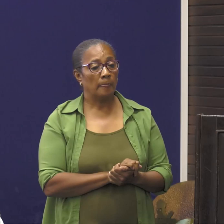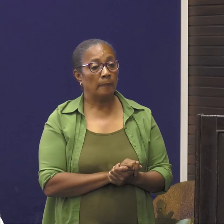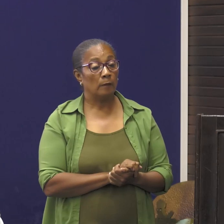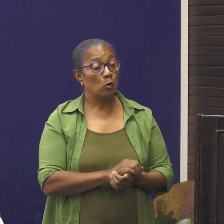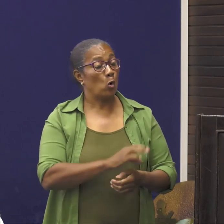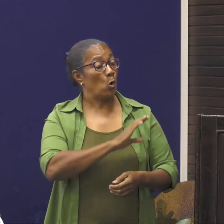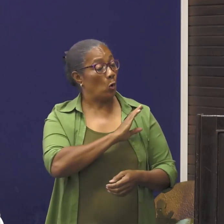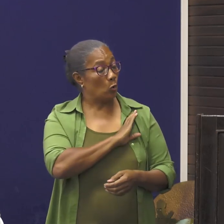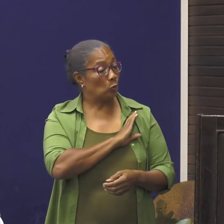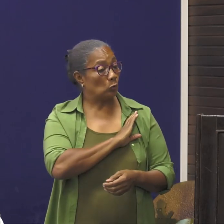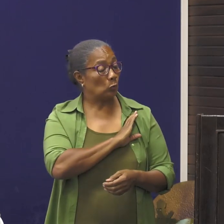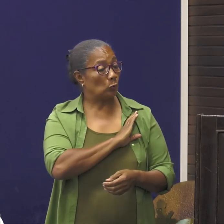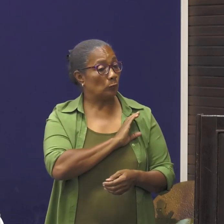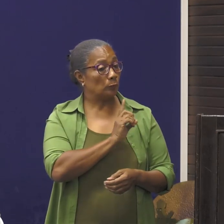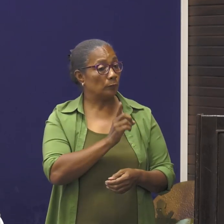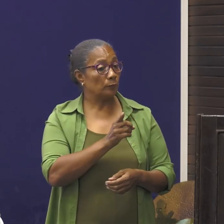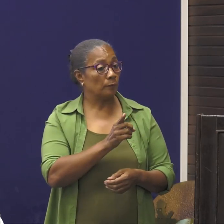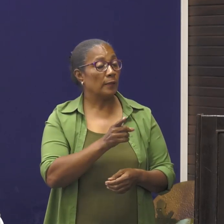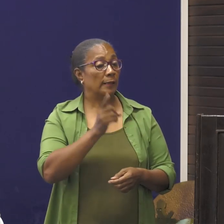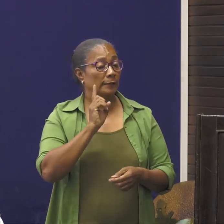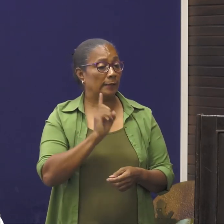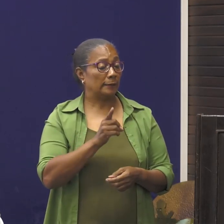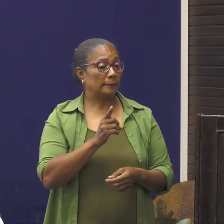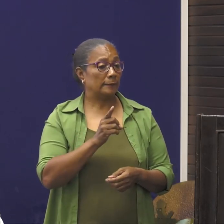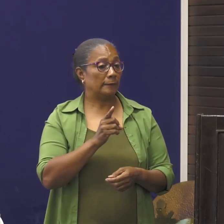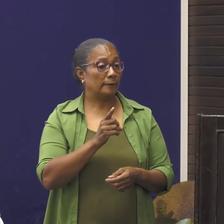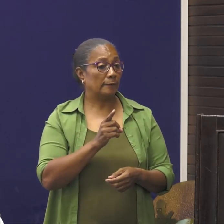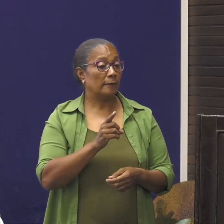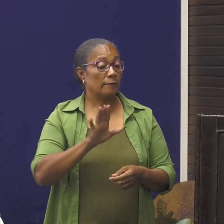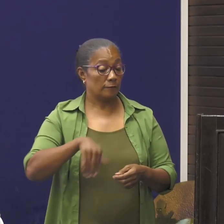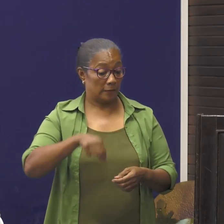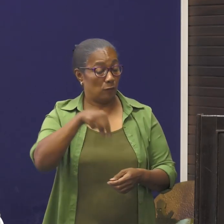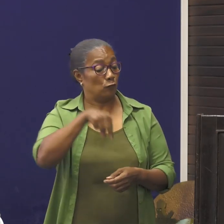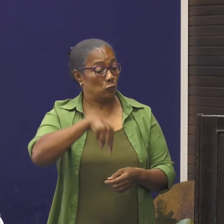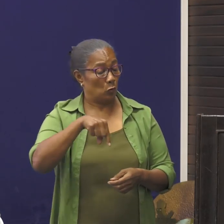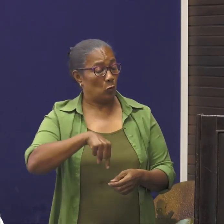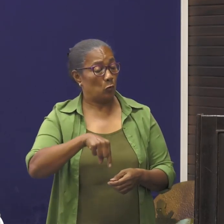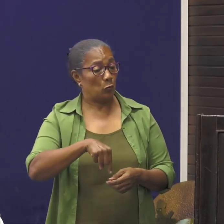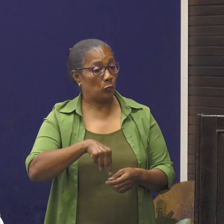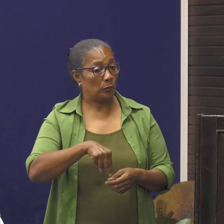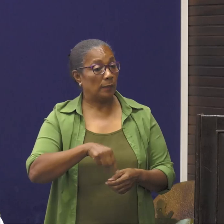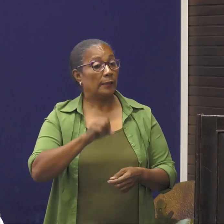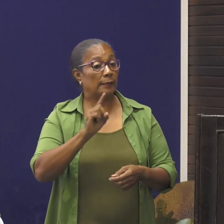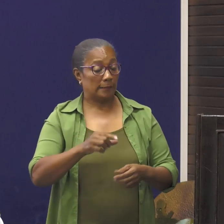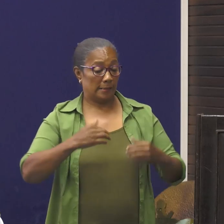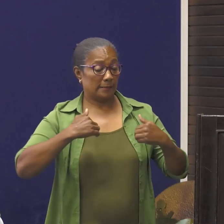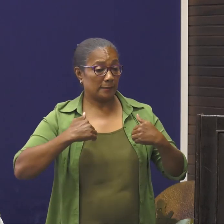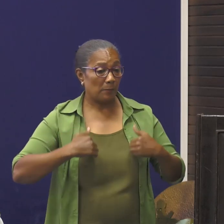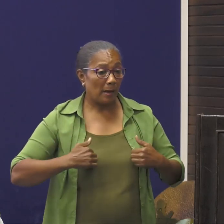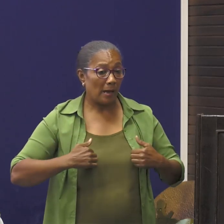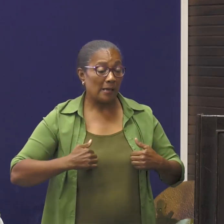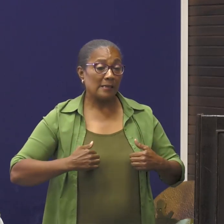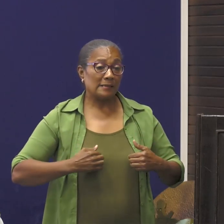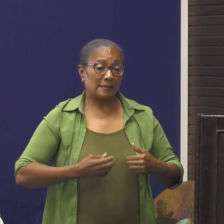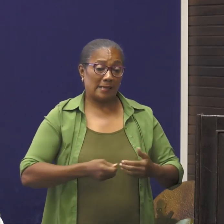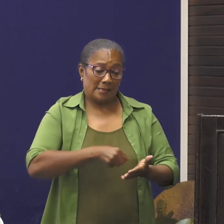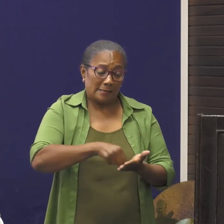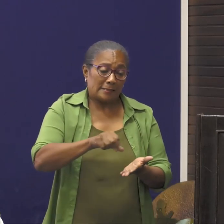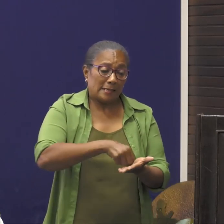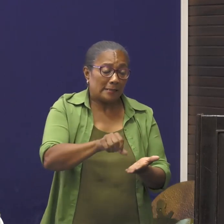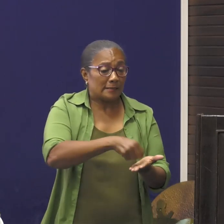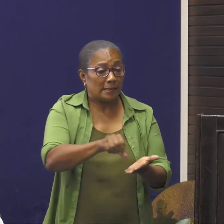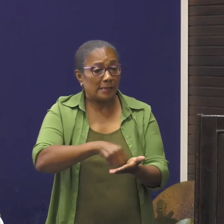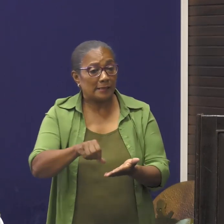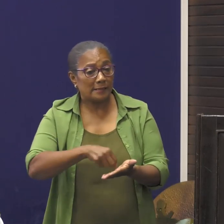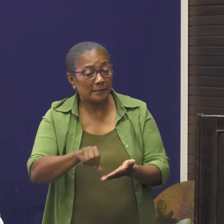Ook toen het is zo, dat die vanaf 19 maart zijn en hossel een serie